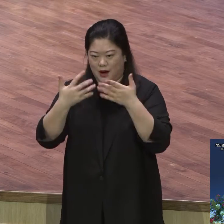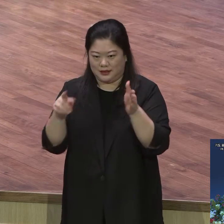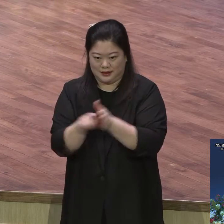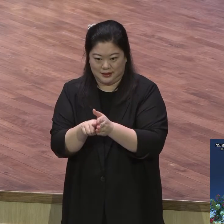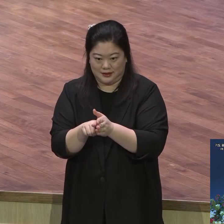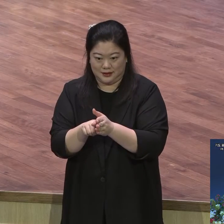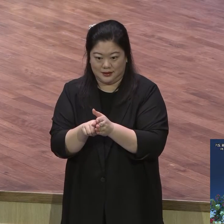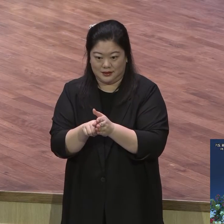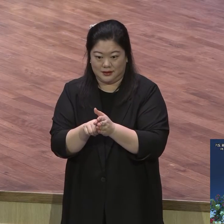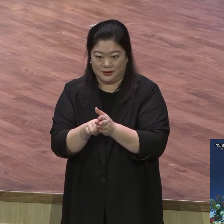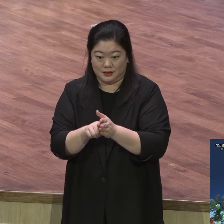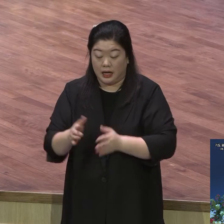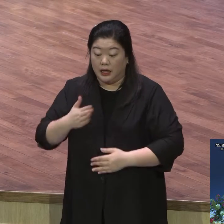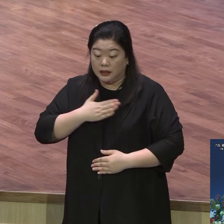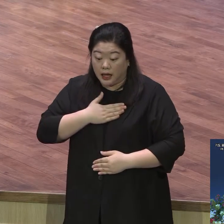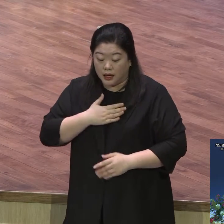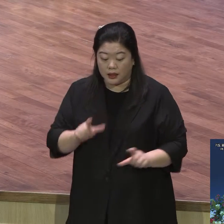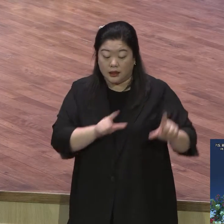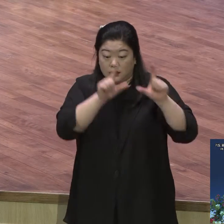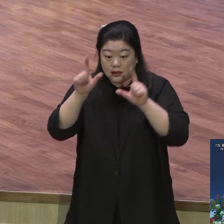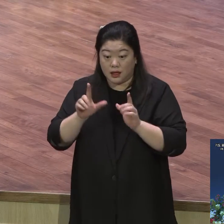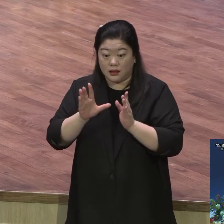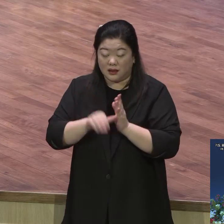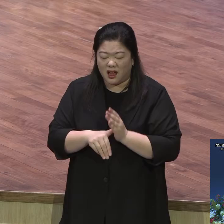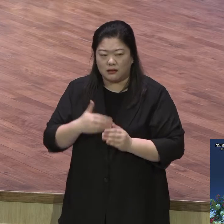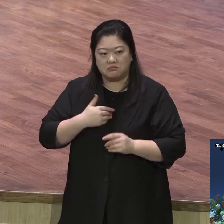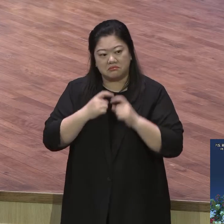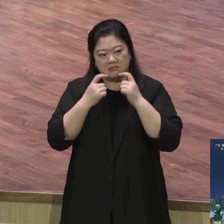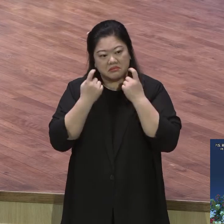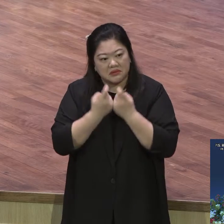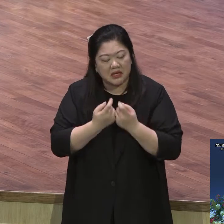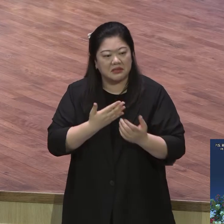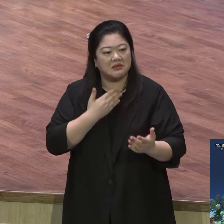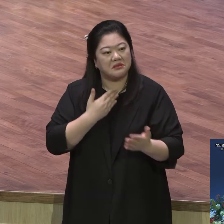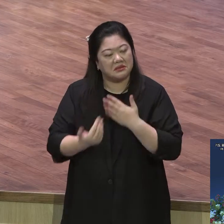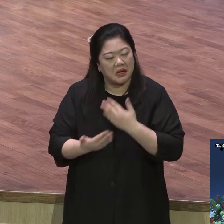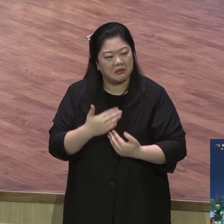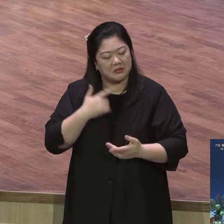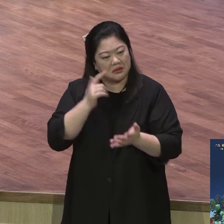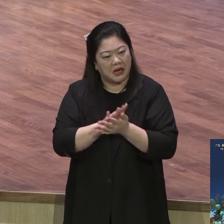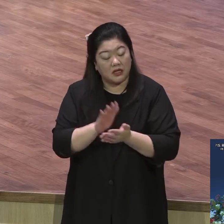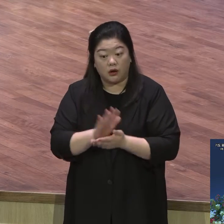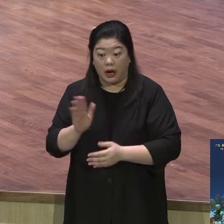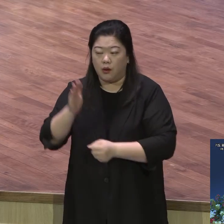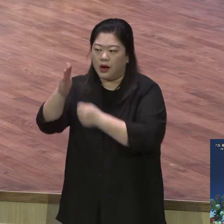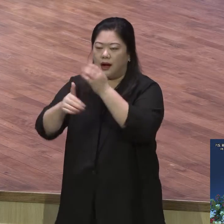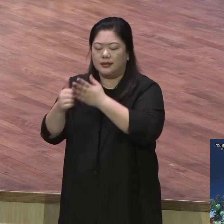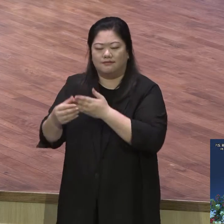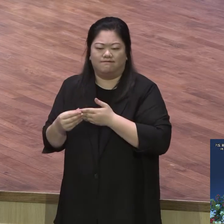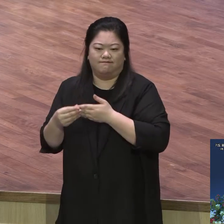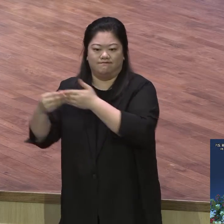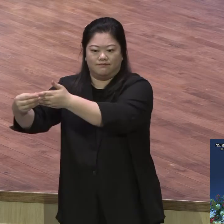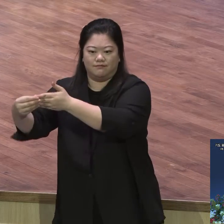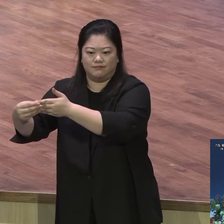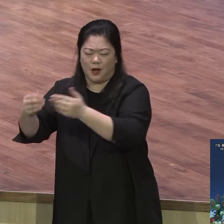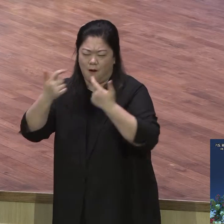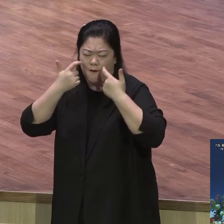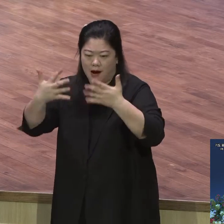내가 살아가는 것 모두다. 그럼 그름마다 하나님이 나를 인도해 주신다. 이 확신, 확신 주저주저 하지